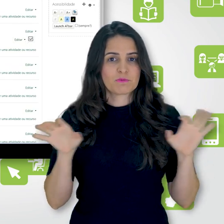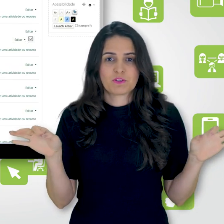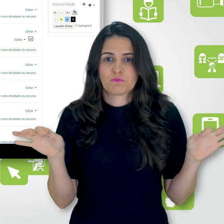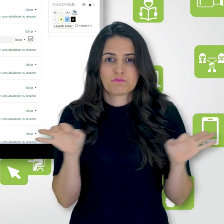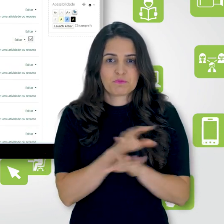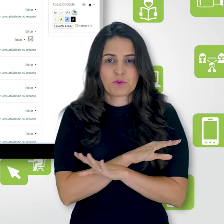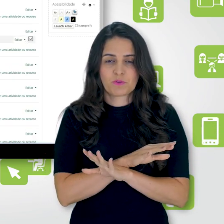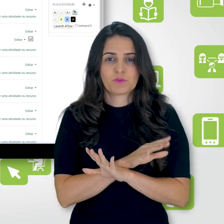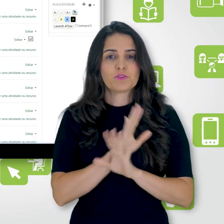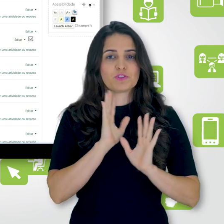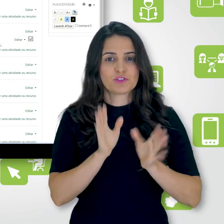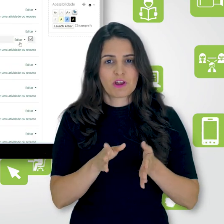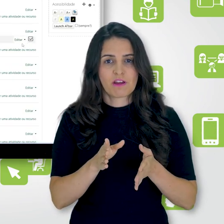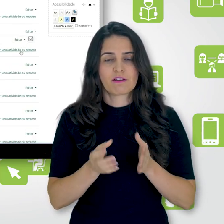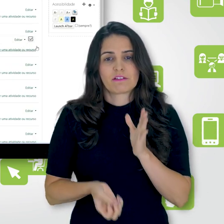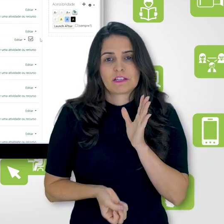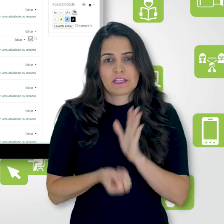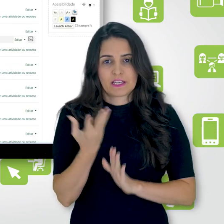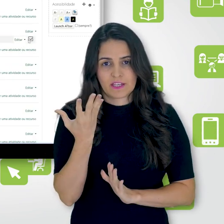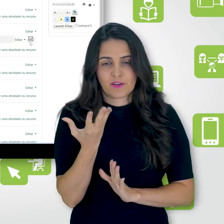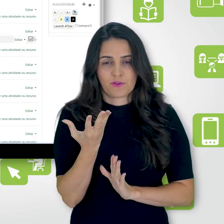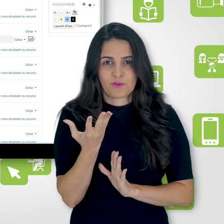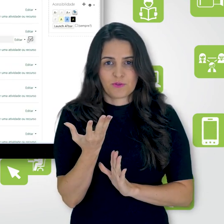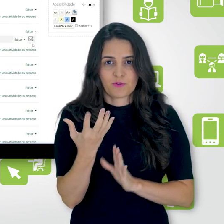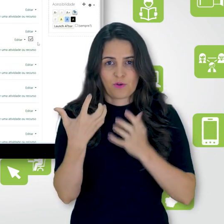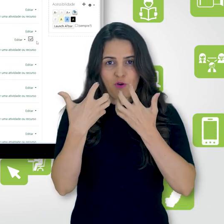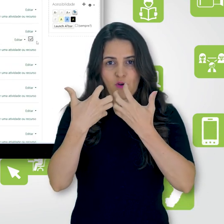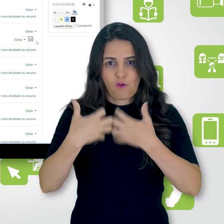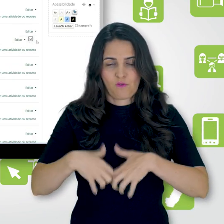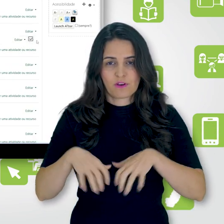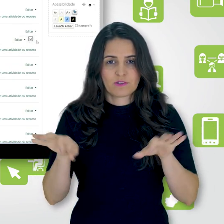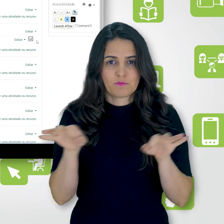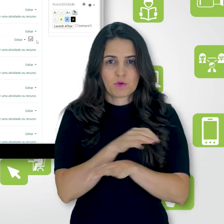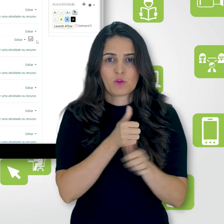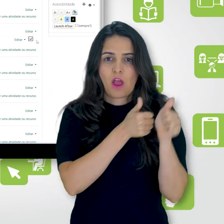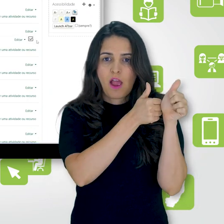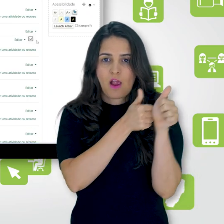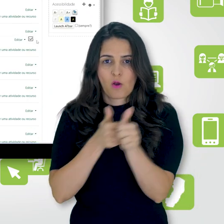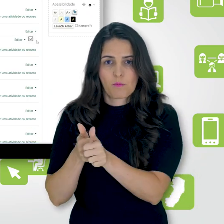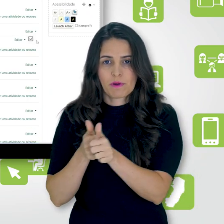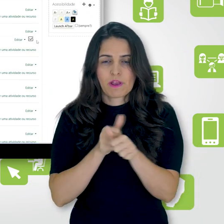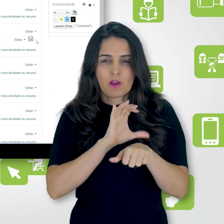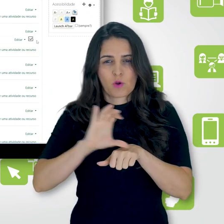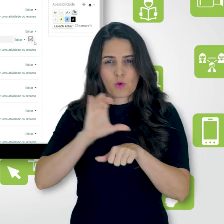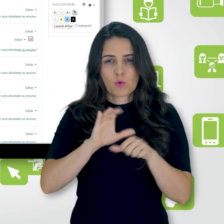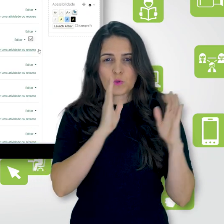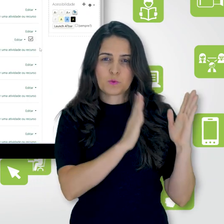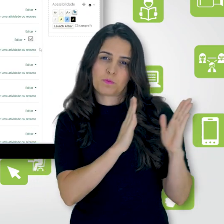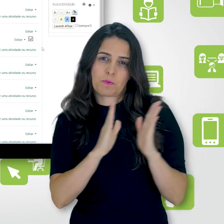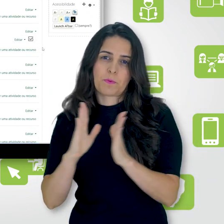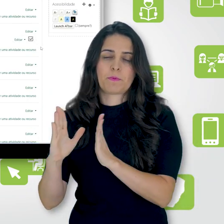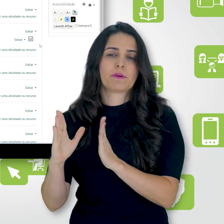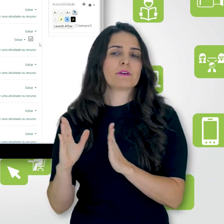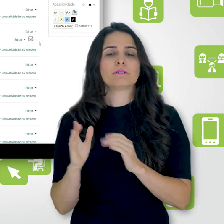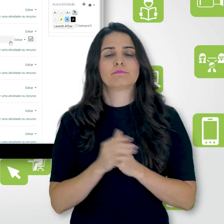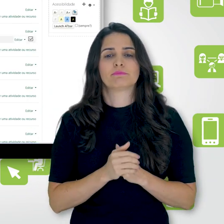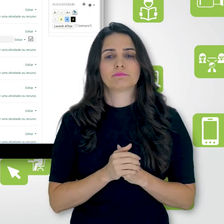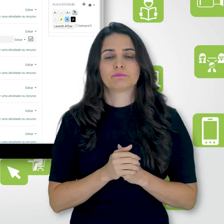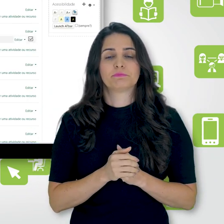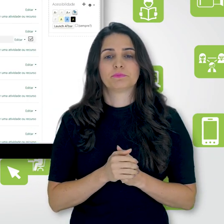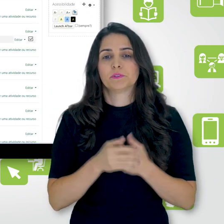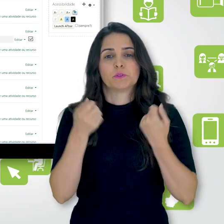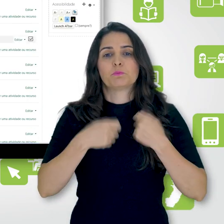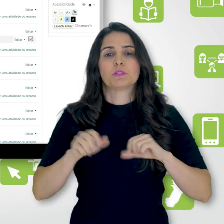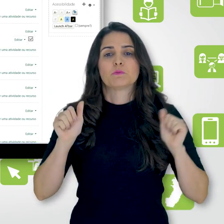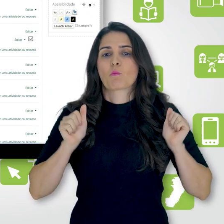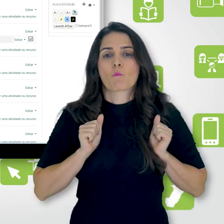já está aqui o meu recurso criado com a configuração de acompanhamento de conclusão. Isso significa que eu